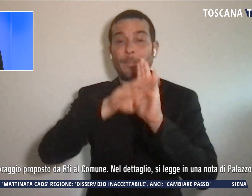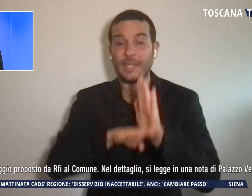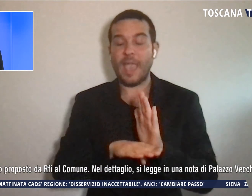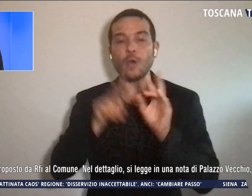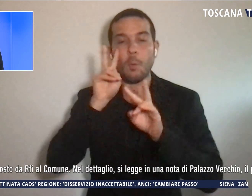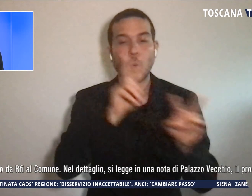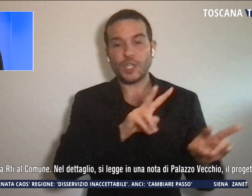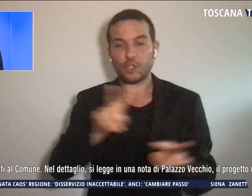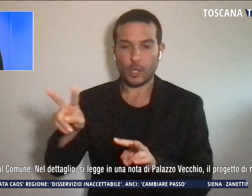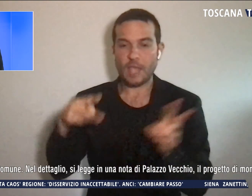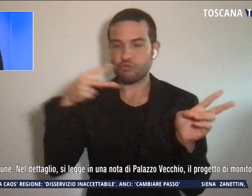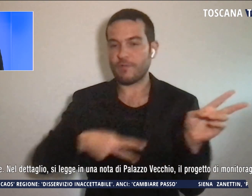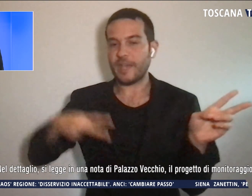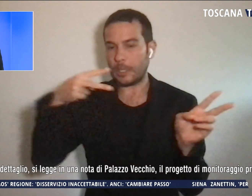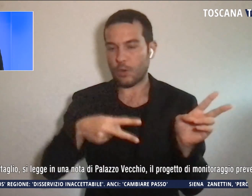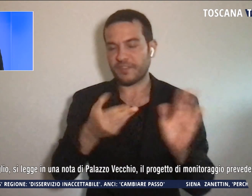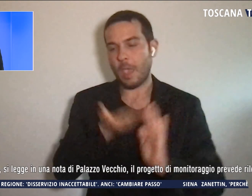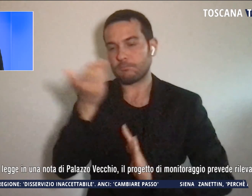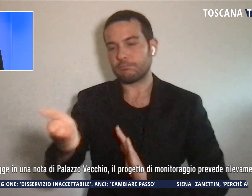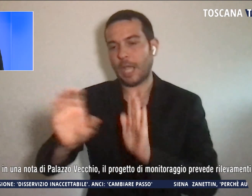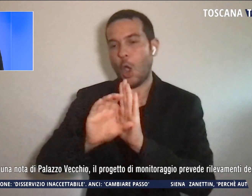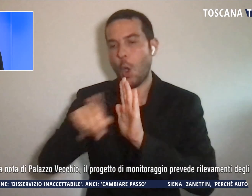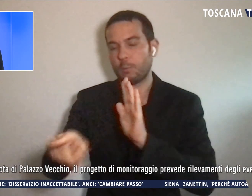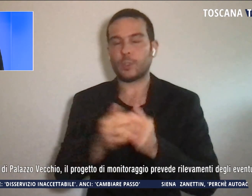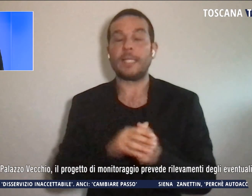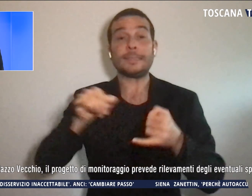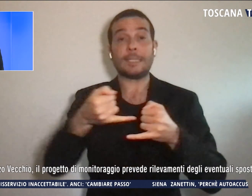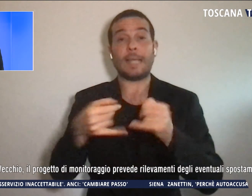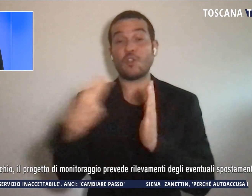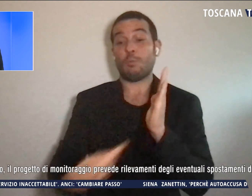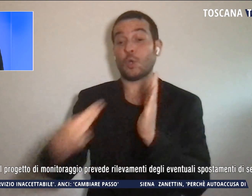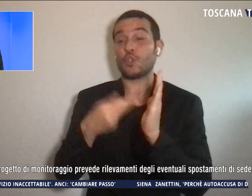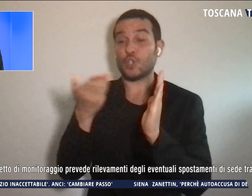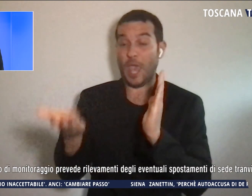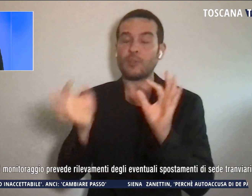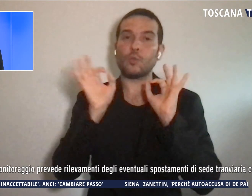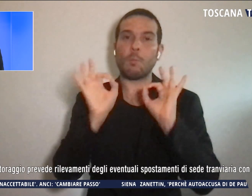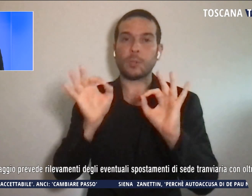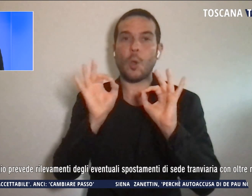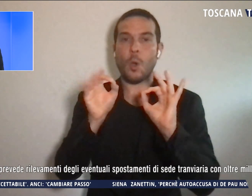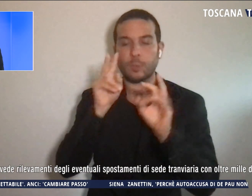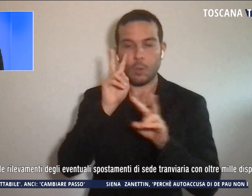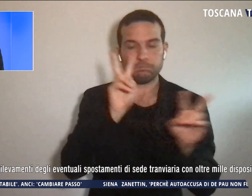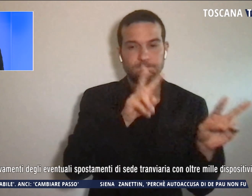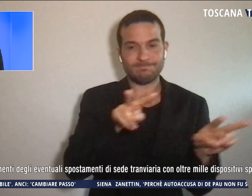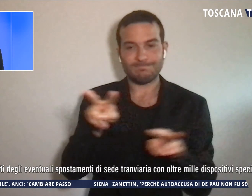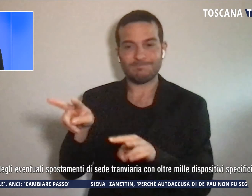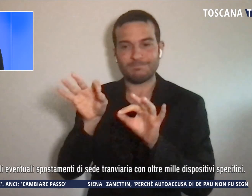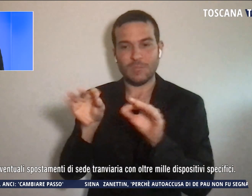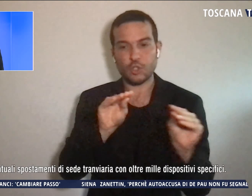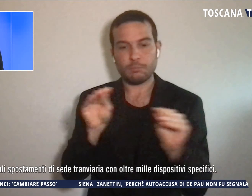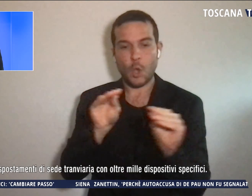comune. Nel dettaglio il progetto prevede rilevamenti degli eventuali spostamenti